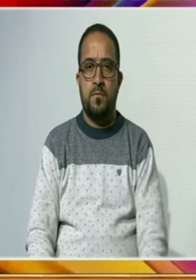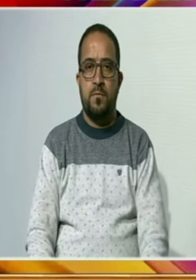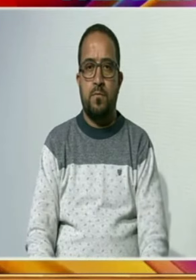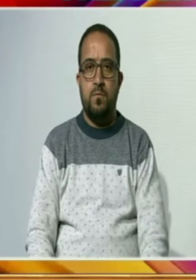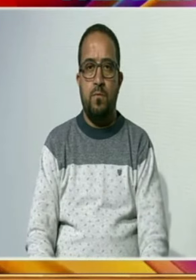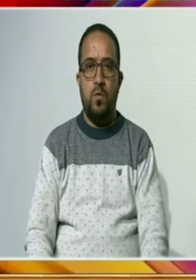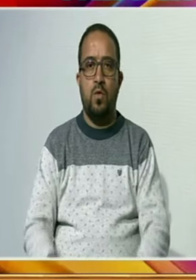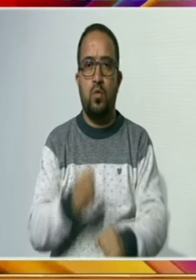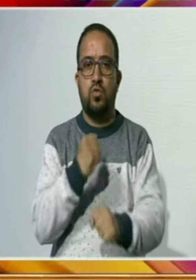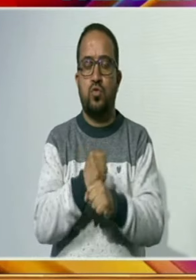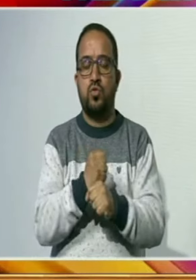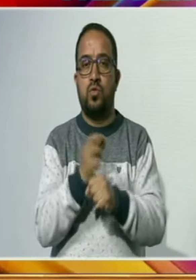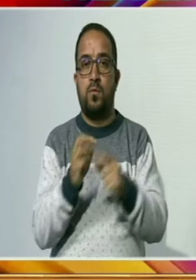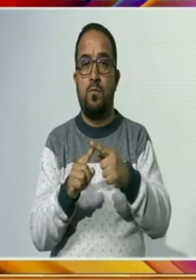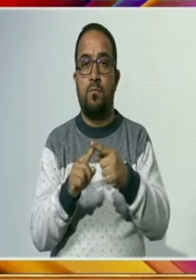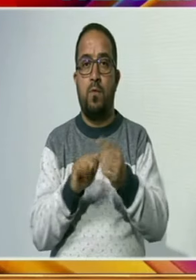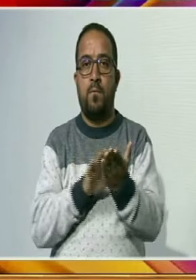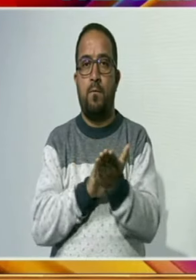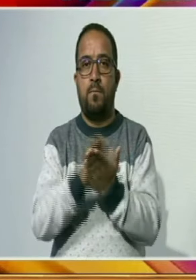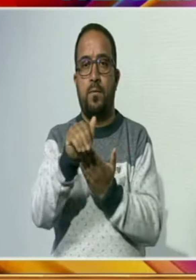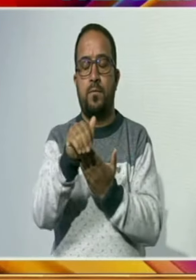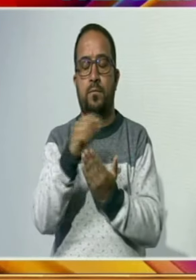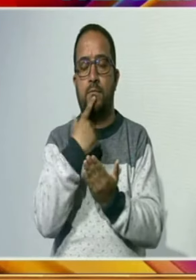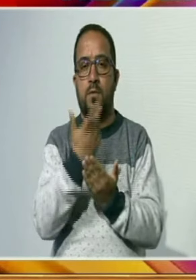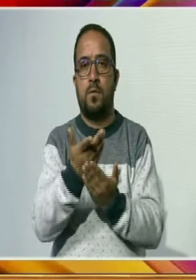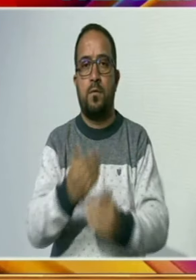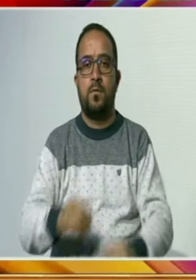حکام نے بتایا کہ ساڑک پر فسلن کی وجہ سے